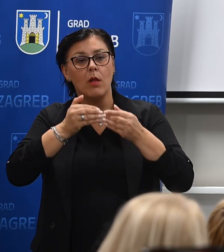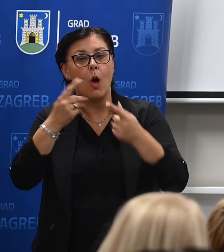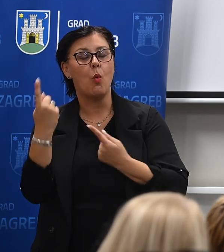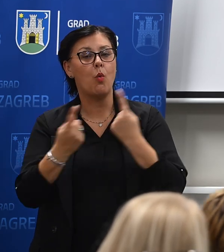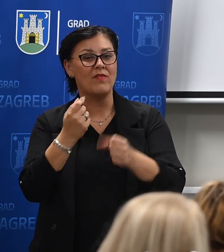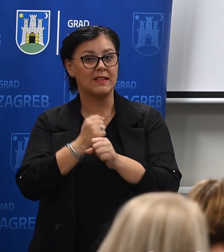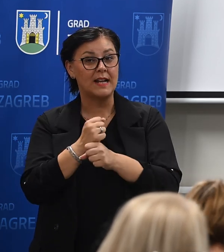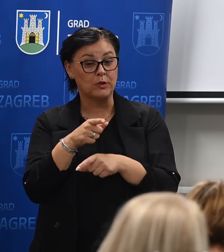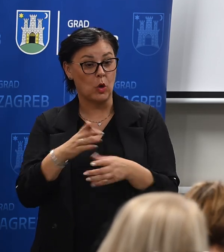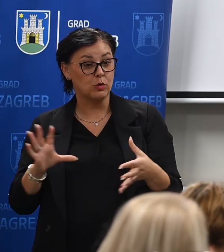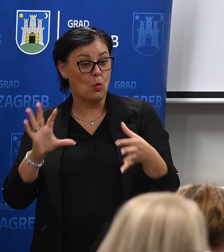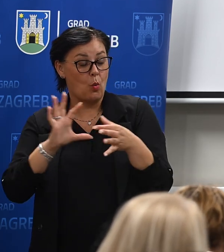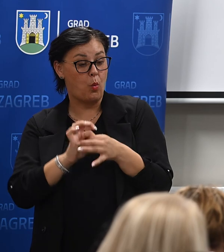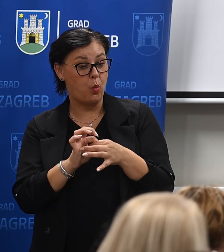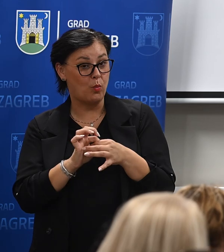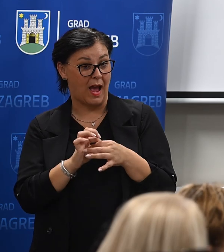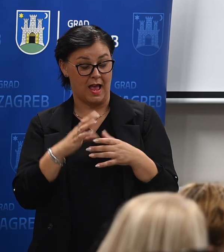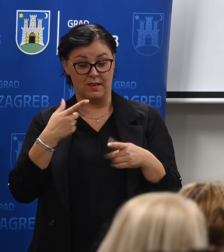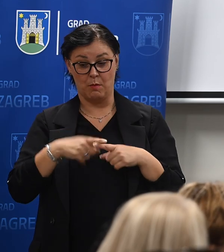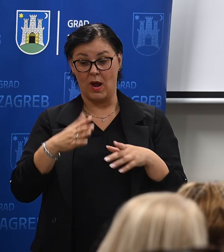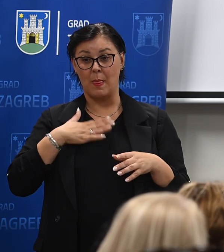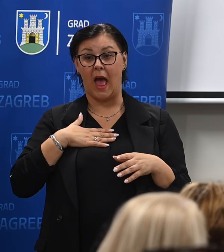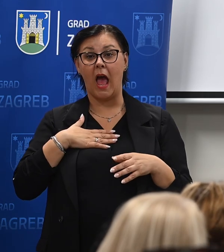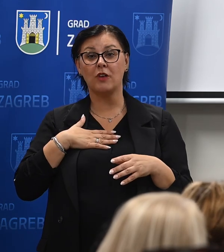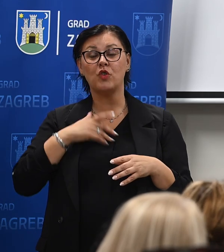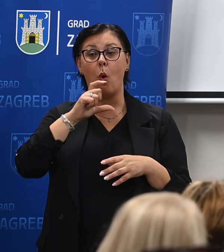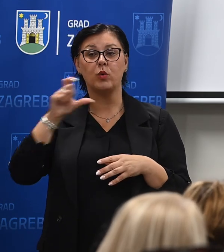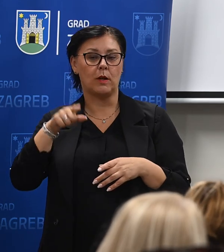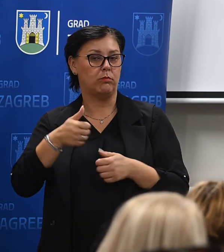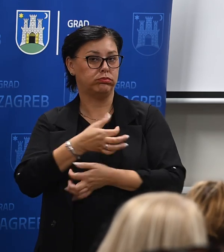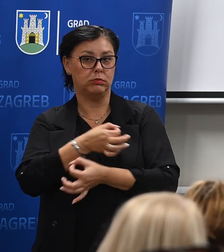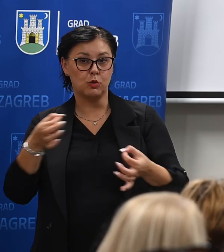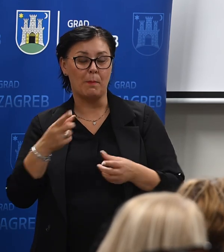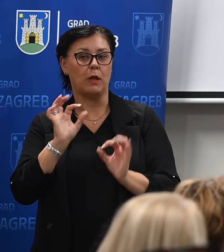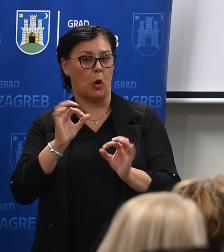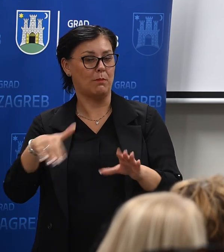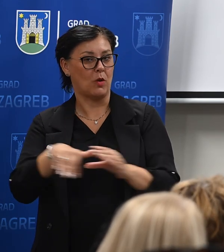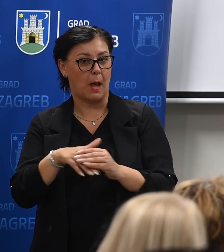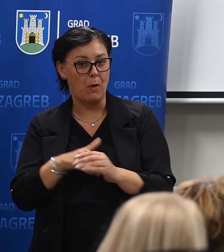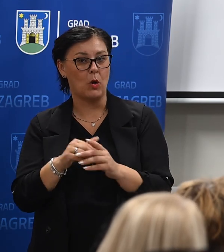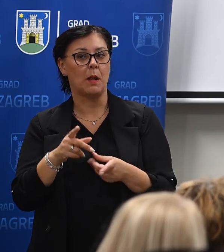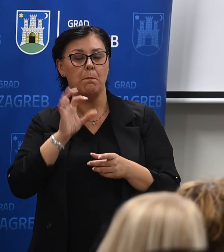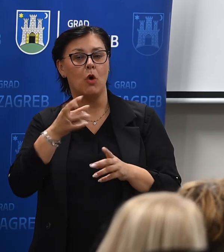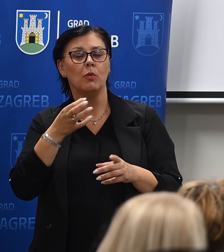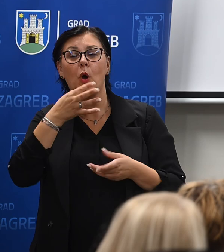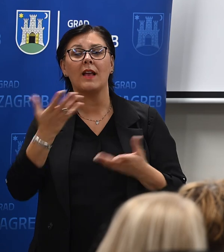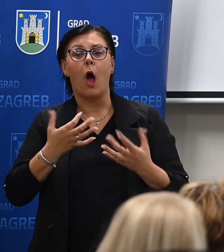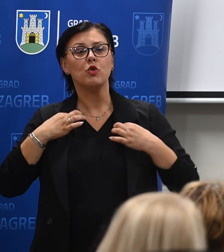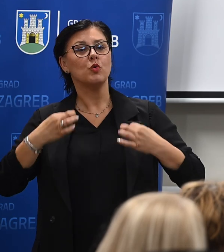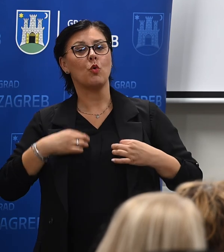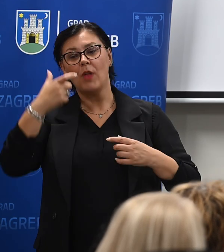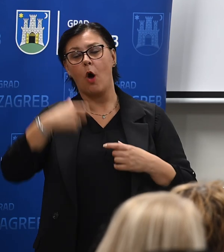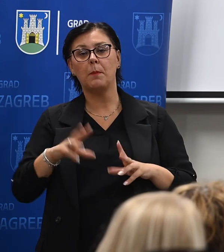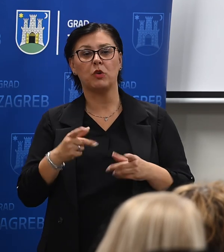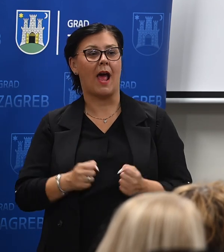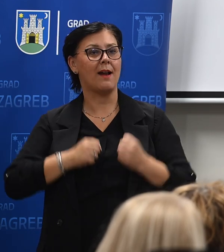mislim da to u kombinaciji sa činjenicom da su naše ustanove prepoznate kao izvrsne, da je u njima dobro raditi, da se tu možete razvijeti kao stručnjaci, da